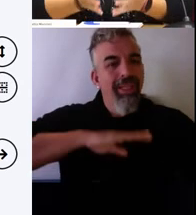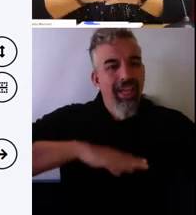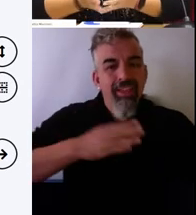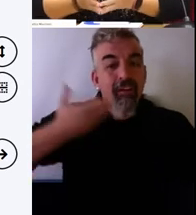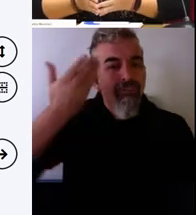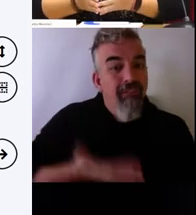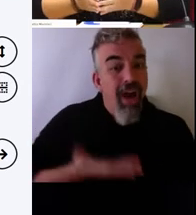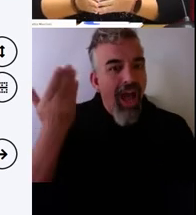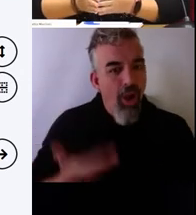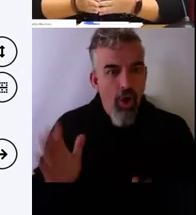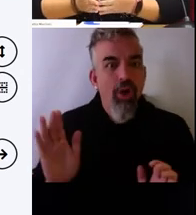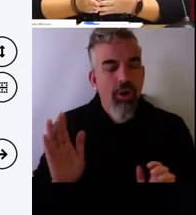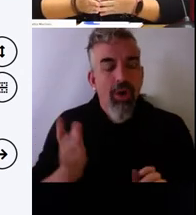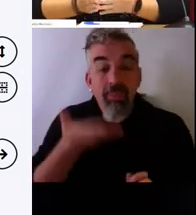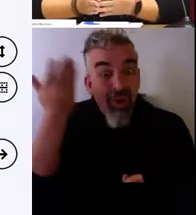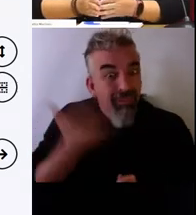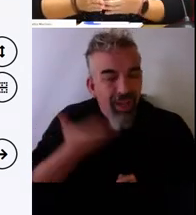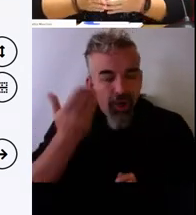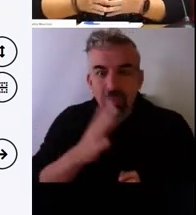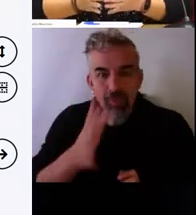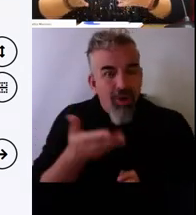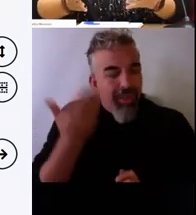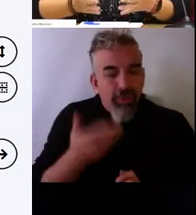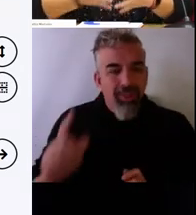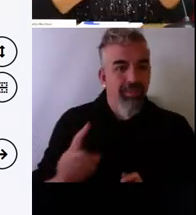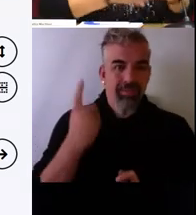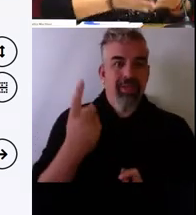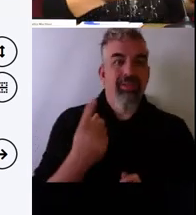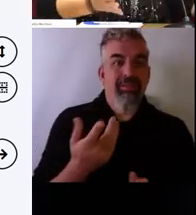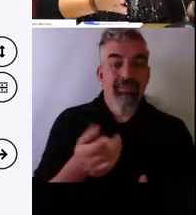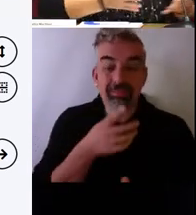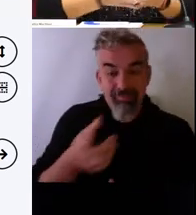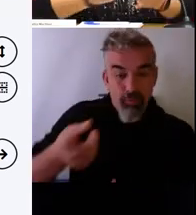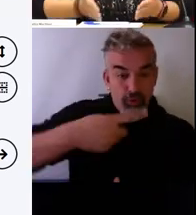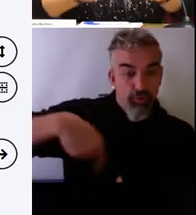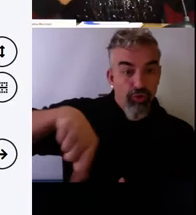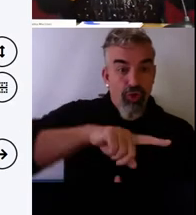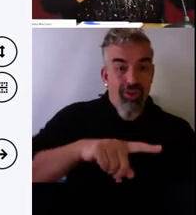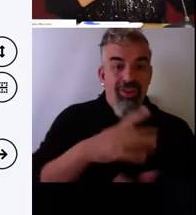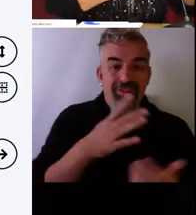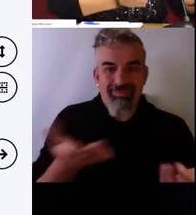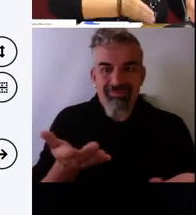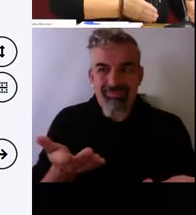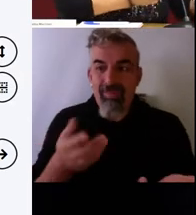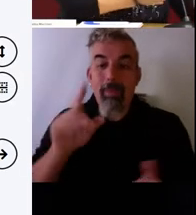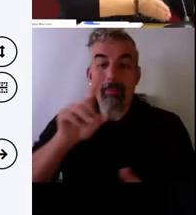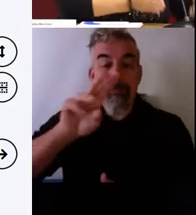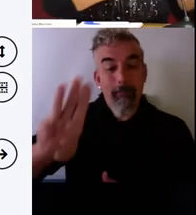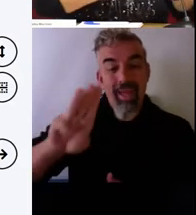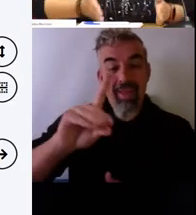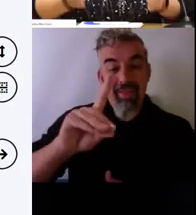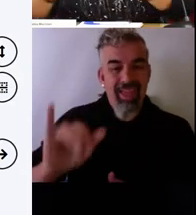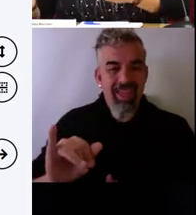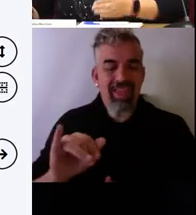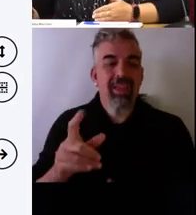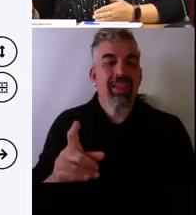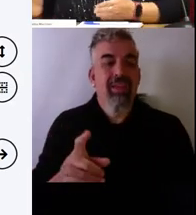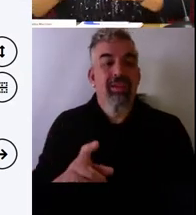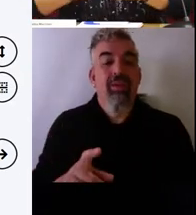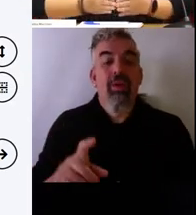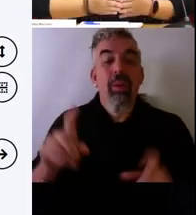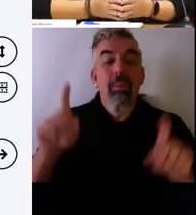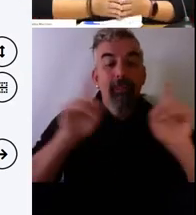Es ahí donde está la clave. Esto es como hacer... Todos somos los PDIs, somos profesores, personal, docente,